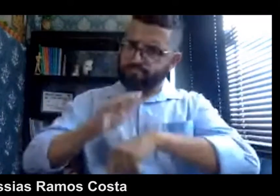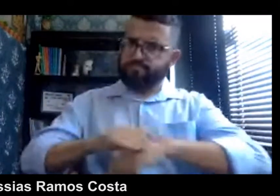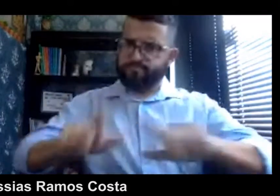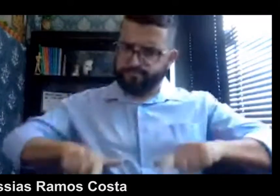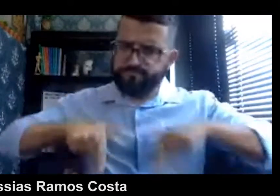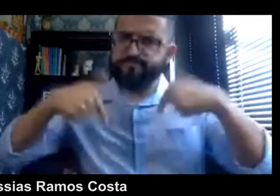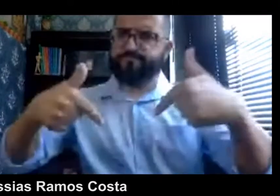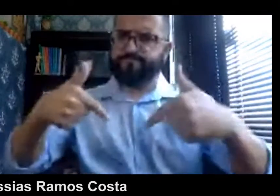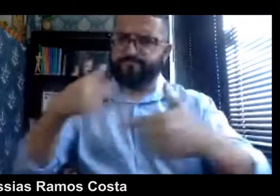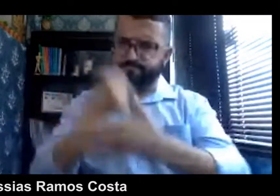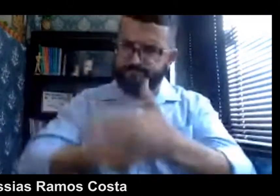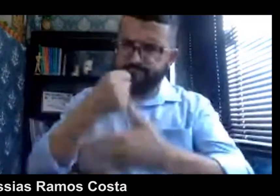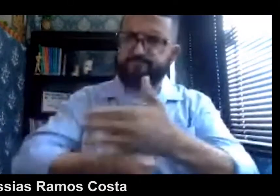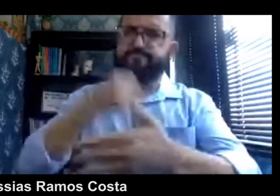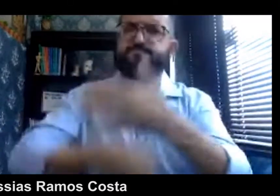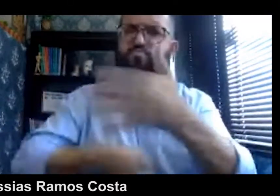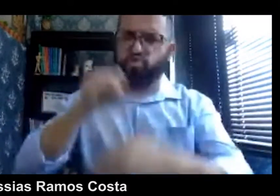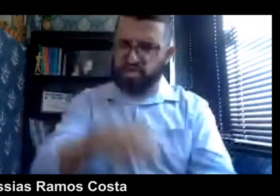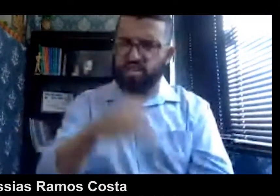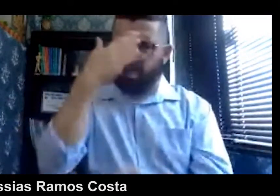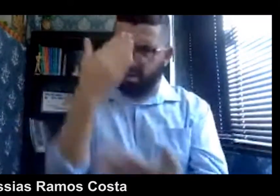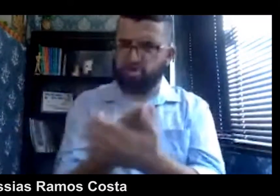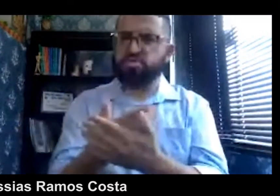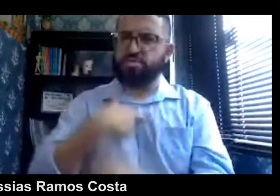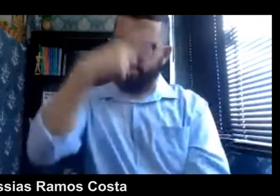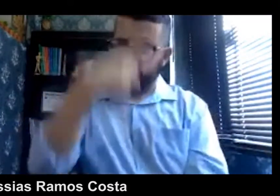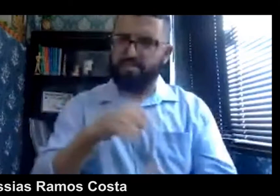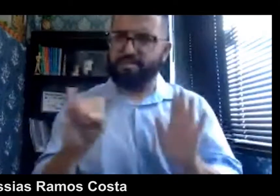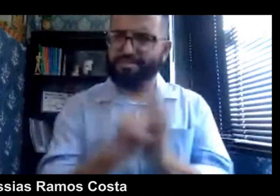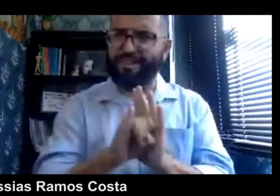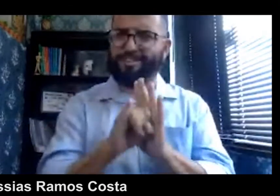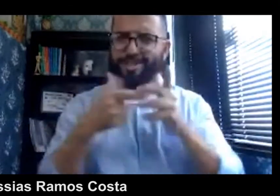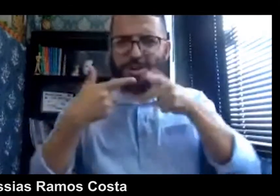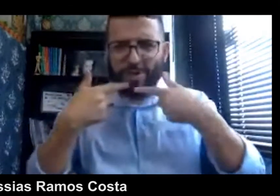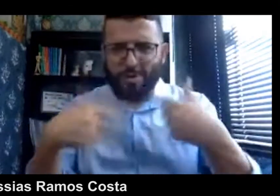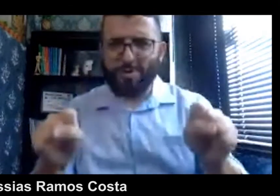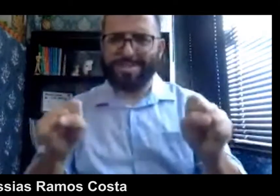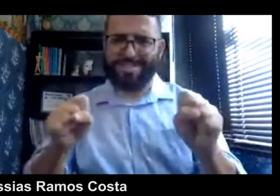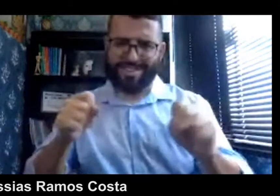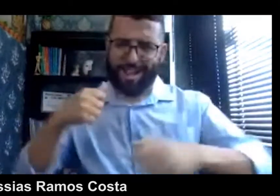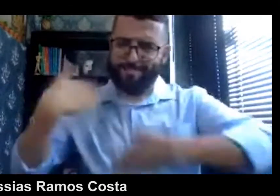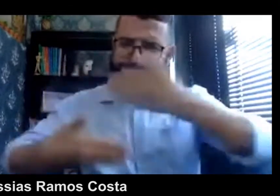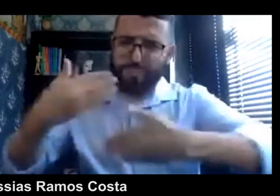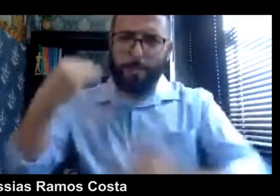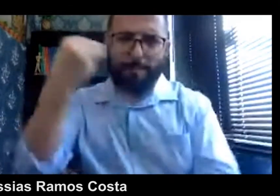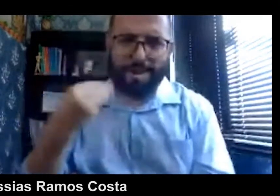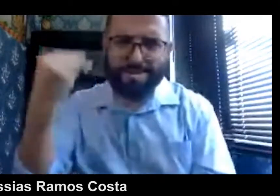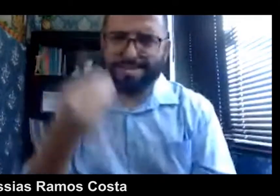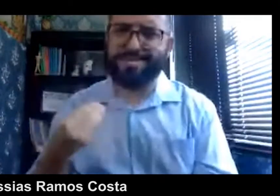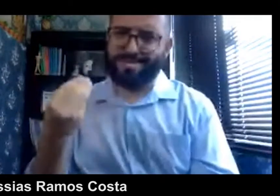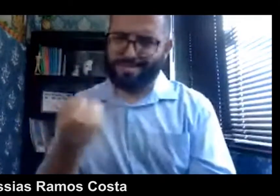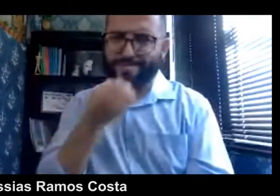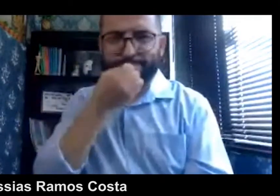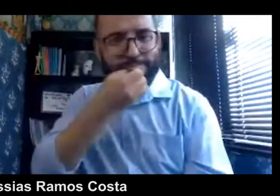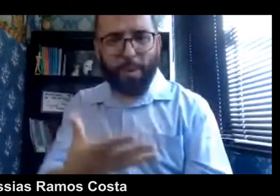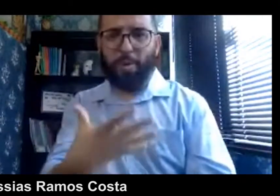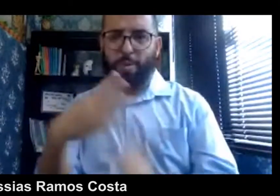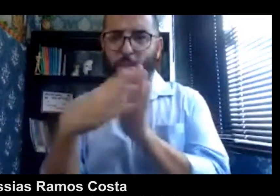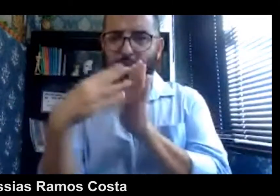consegue, ele é capaz, ele luta, ele acredita na sua identidade, na sua cultura e na sua língua. E isso é muito bom. É